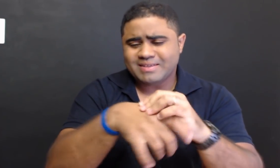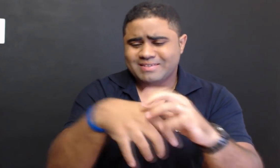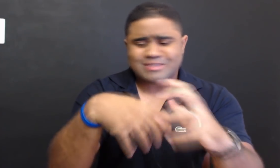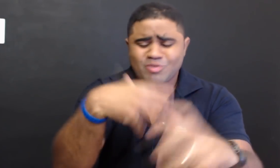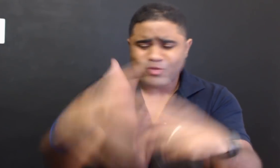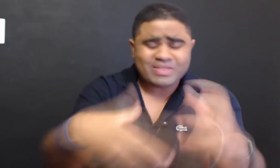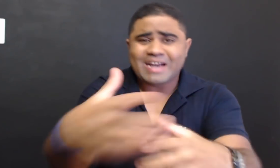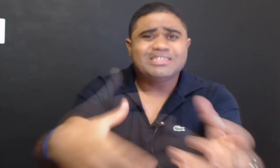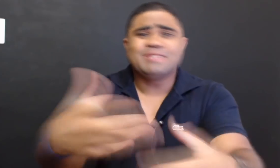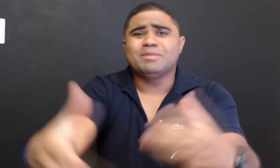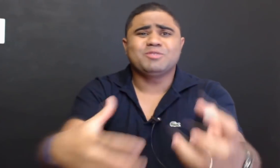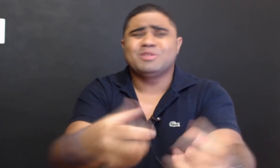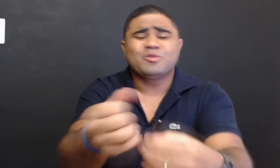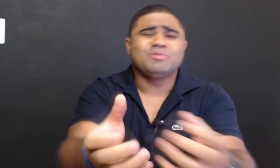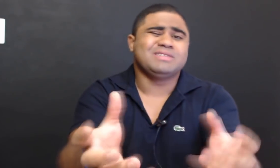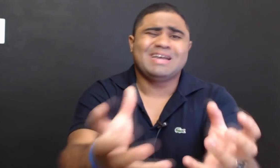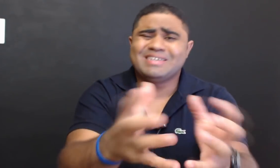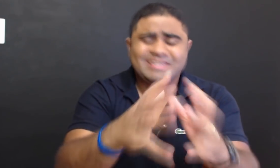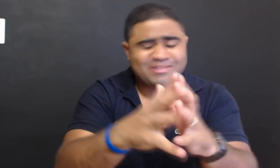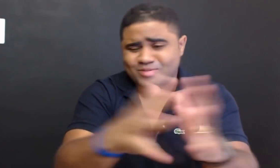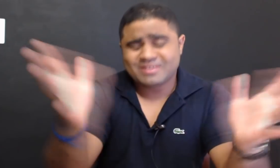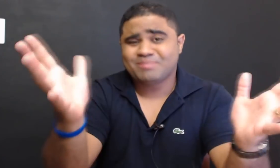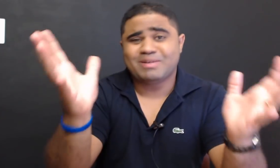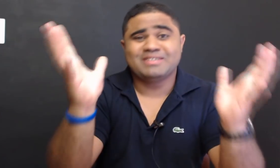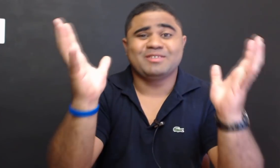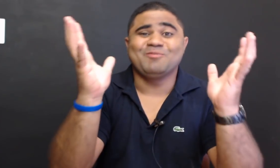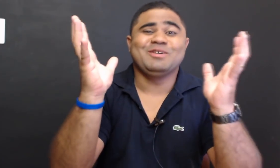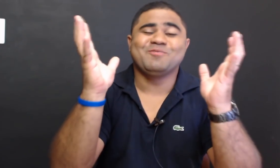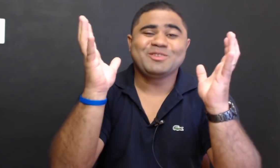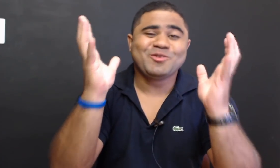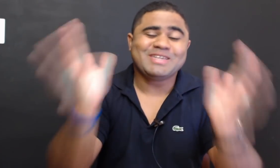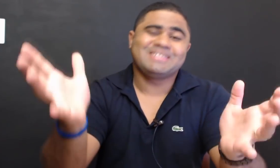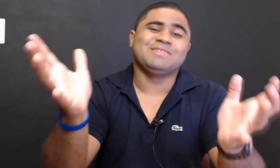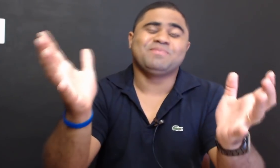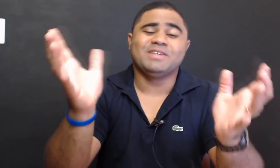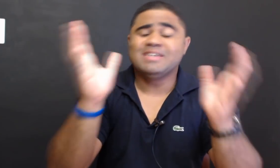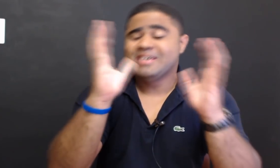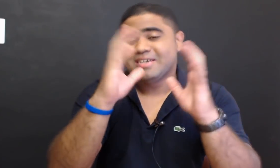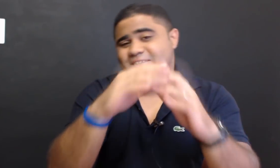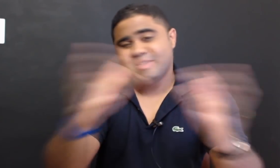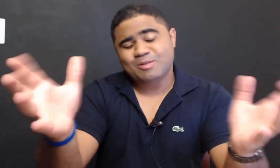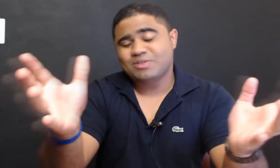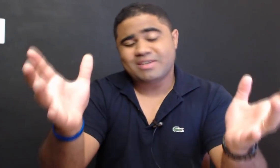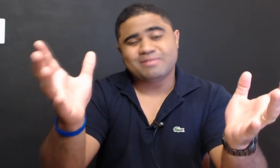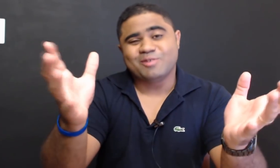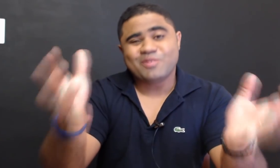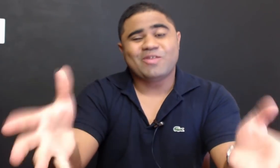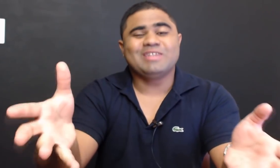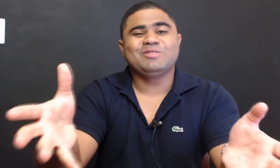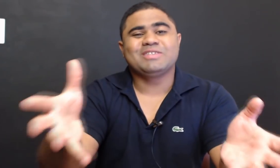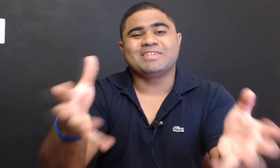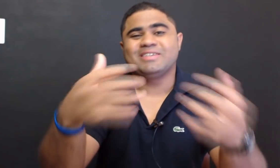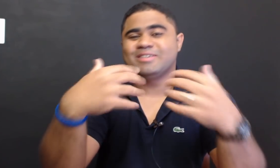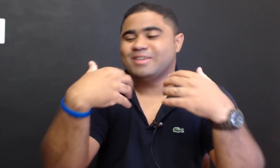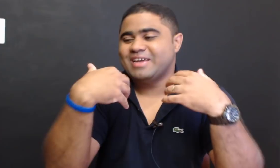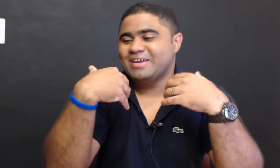da sua vontade ali mesmo em economizar, né, isso às vezes parece até uma doença, né, e eu sei, e eu falando isso aqui, é,